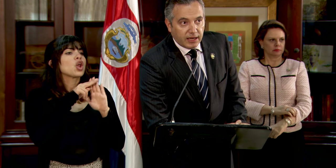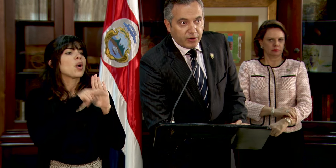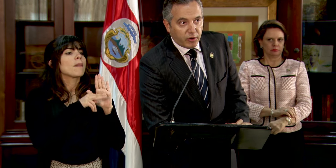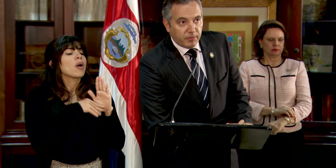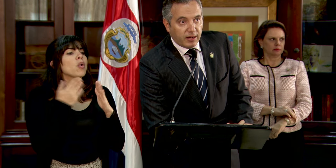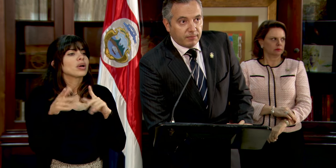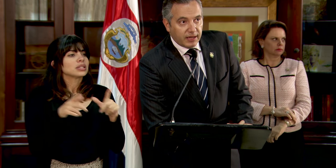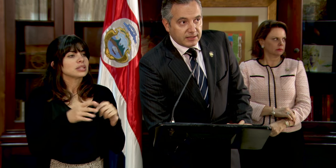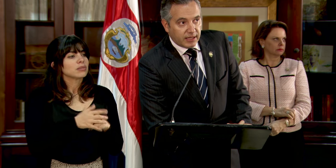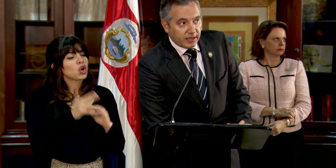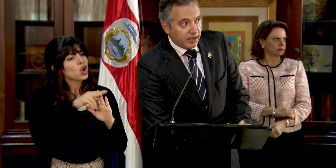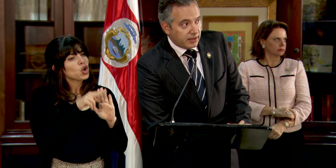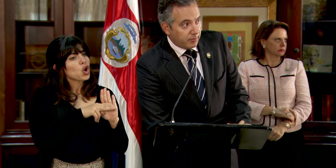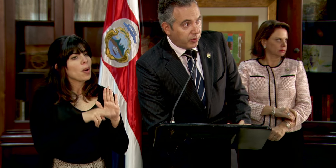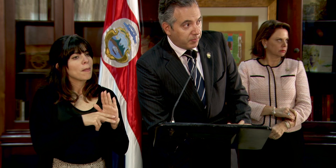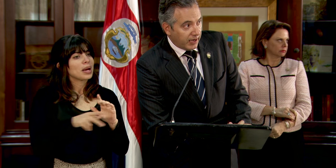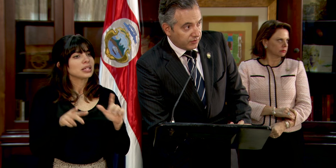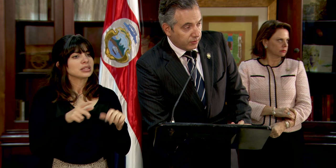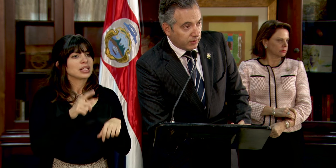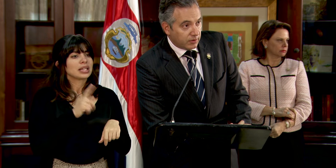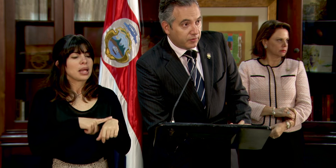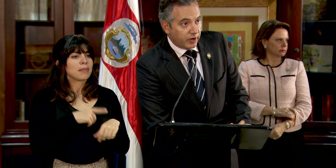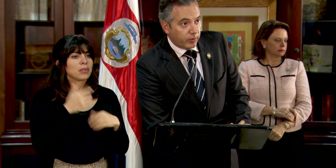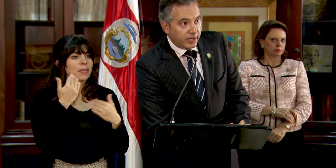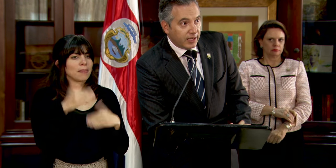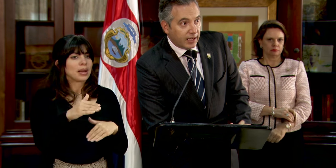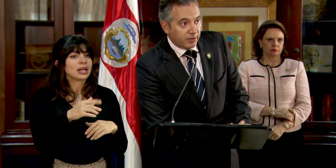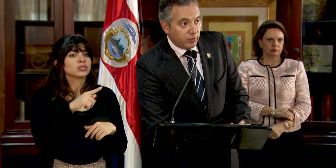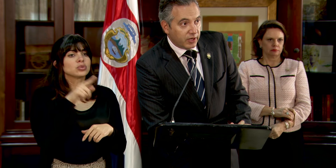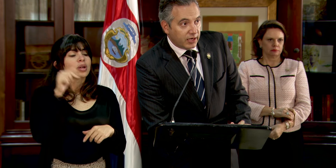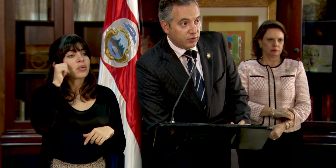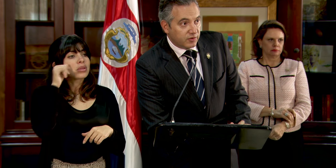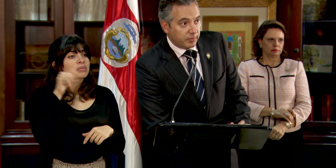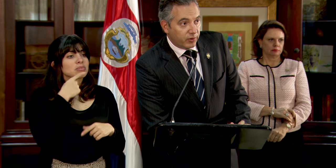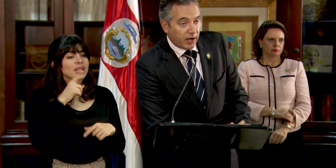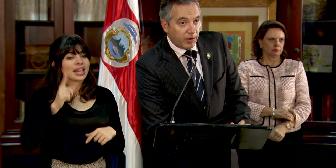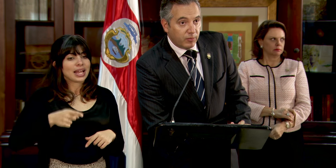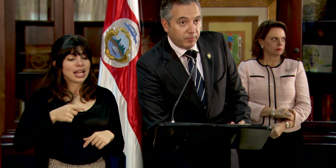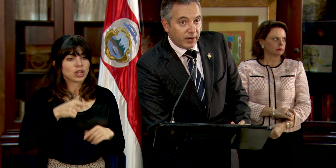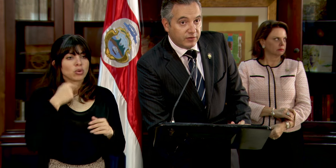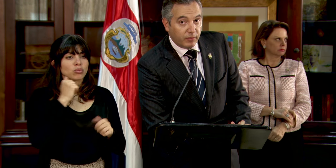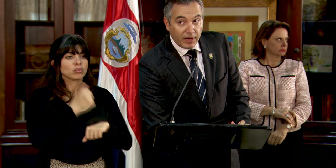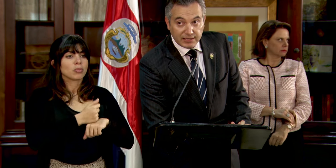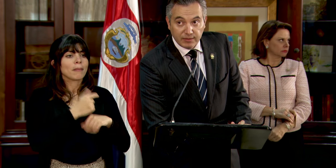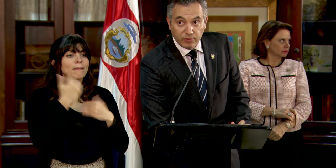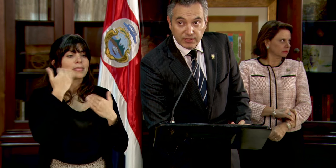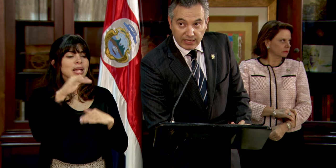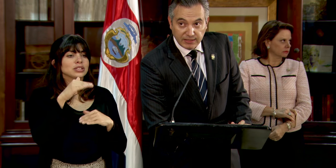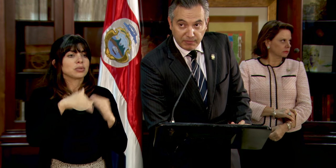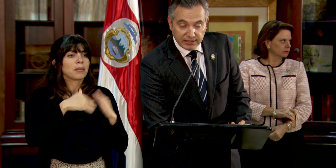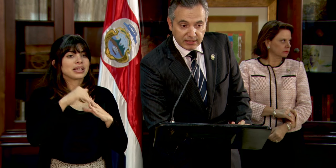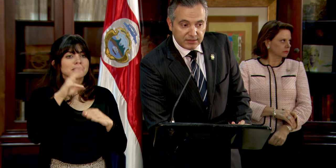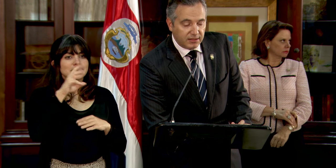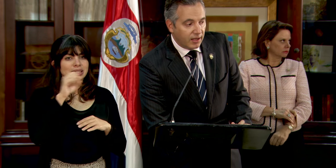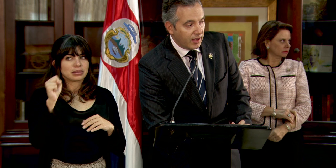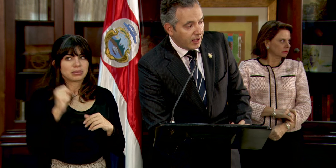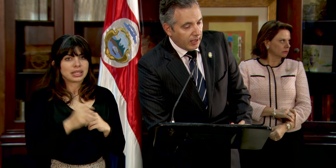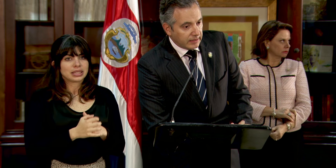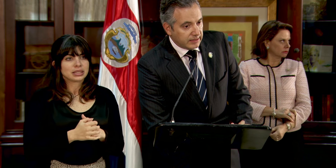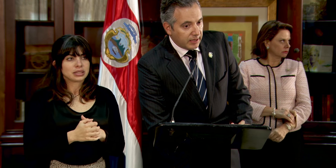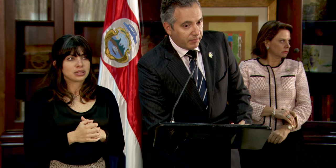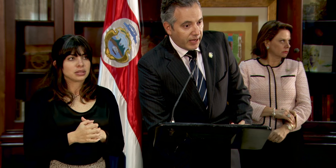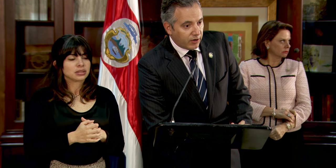Sí, la norma va a estar en tiempo y plazo. Recuerden que el mismo decreto estipulaba un plazo máximo de seis meses.